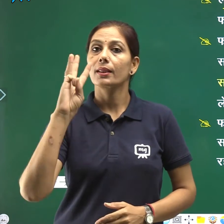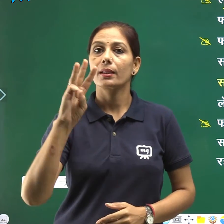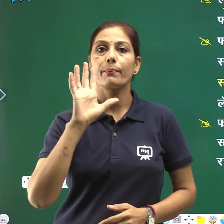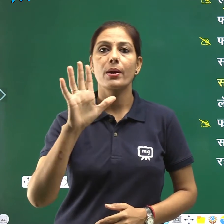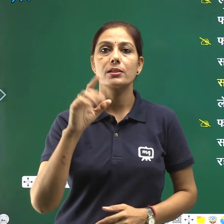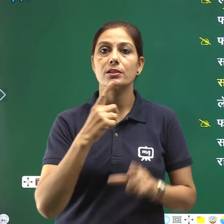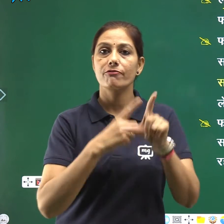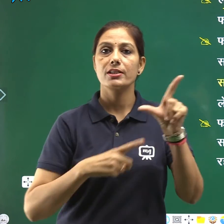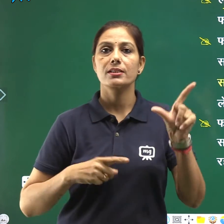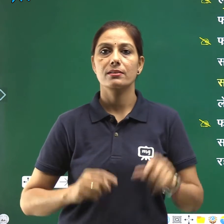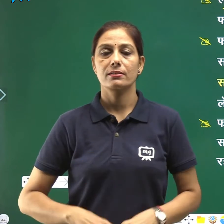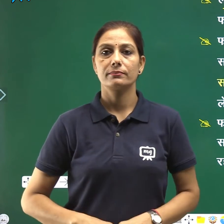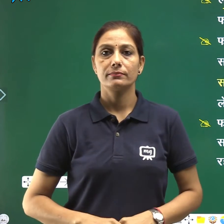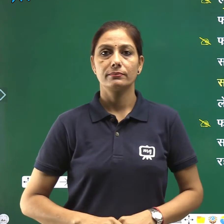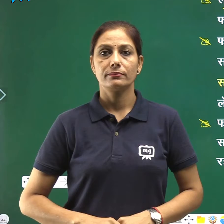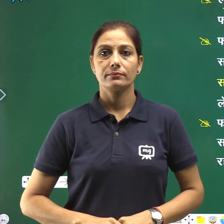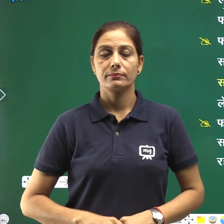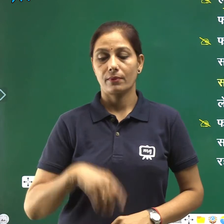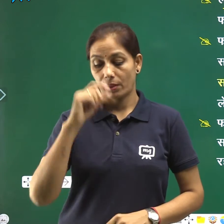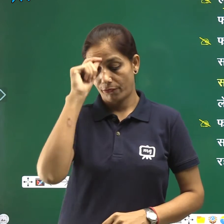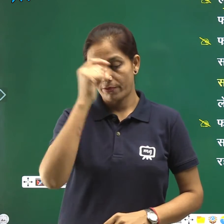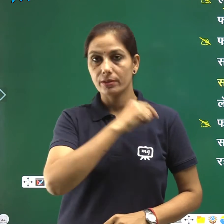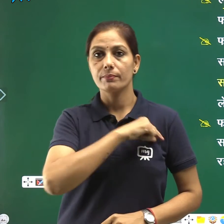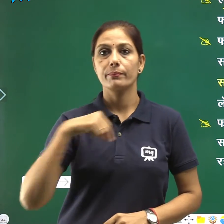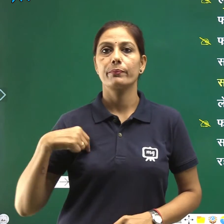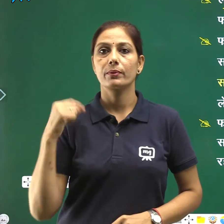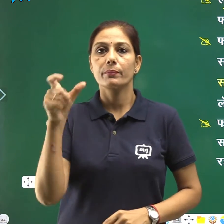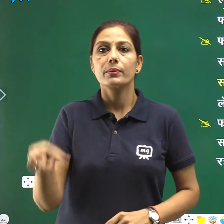फादर के साथ रहे